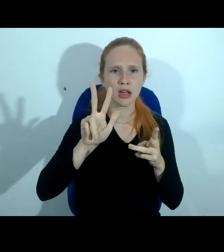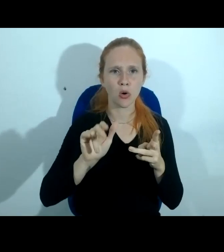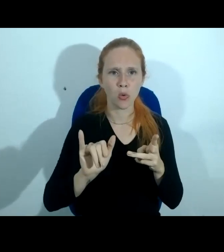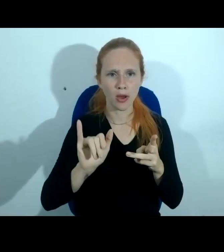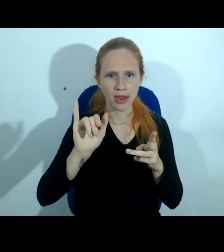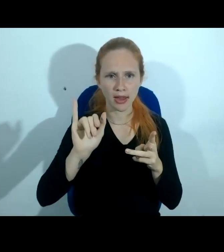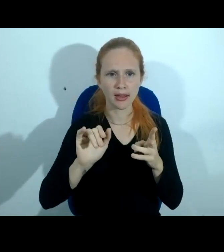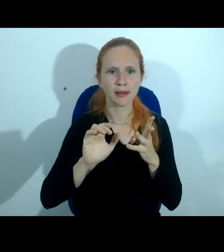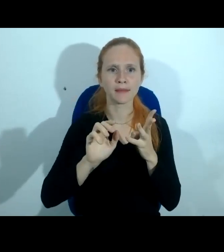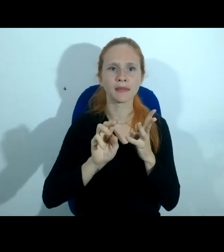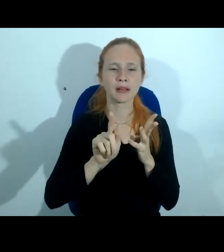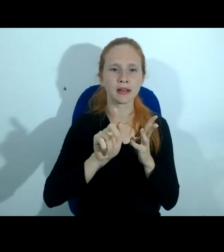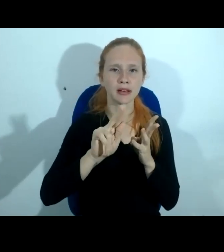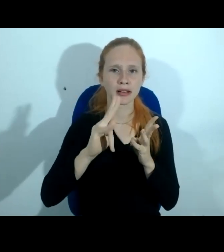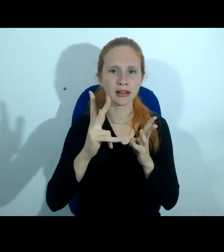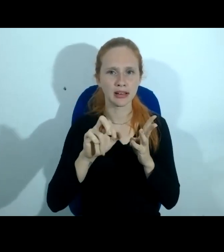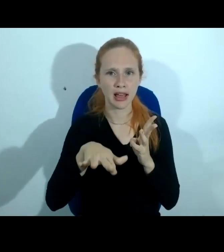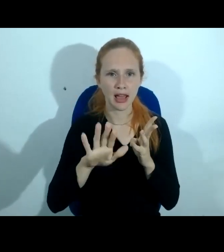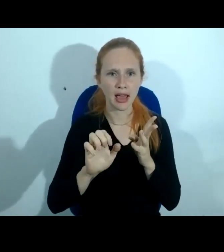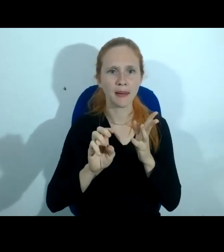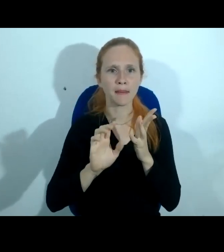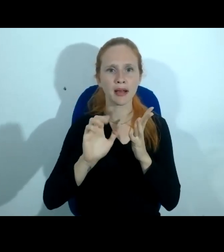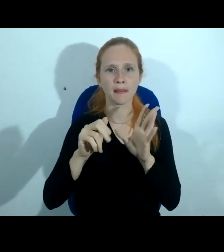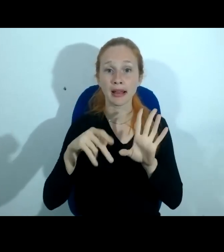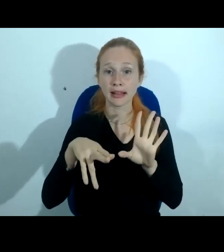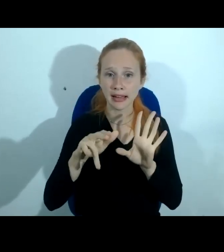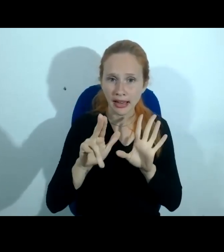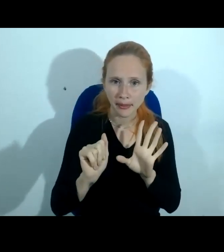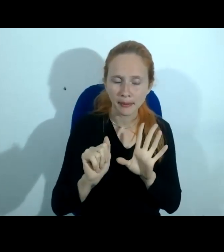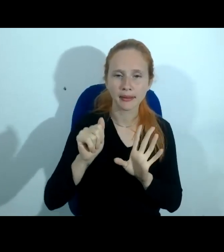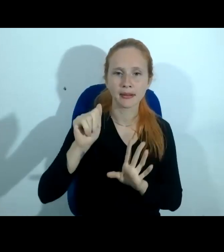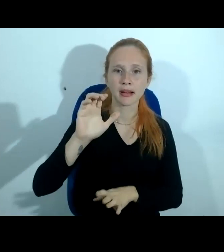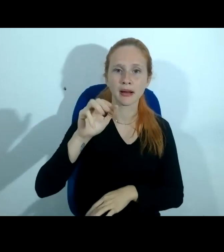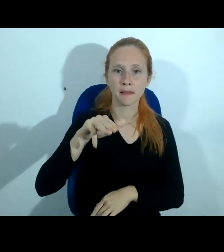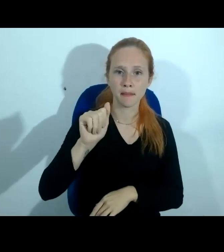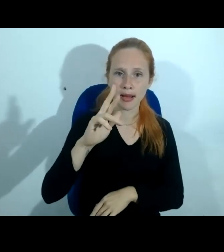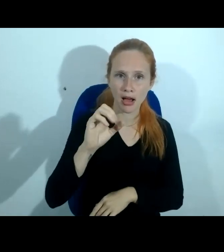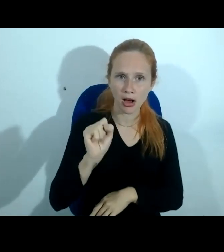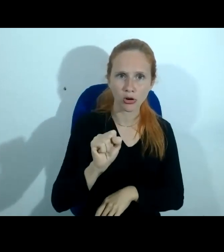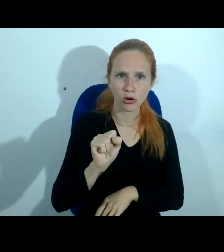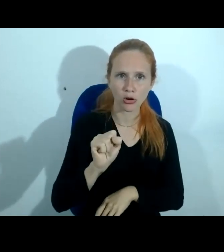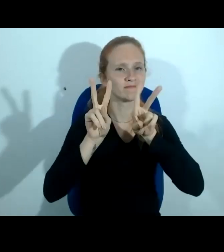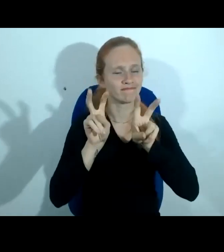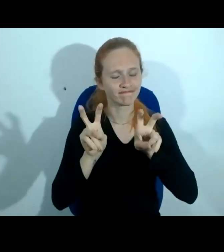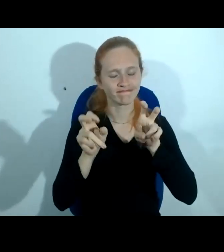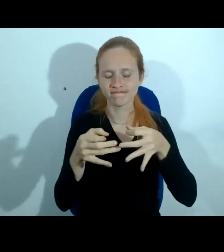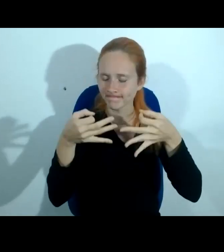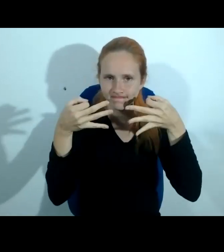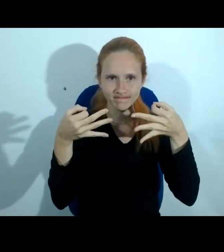que já deu aula conosco no meu curso, doutor Marcos Mota, o tema logicamente é